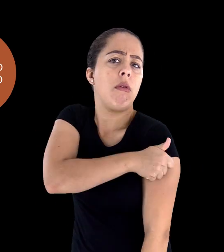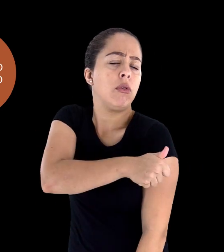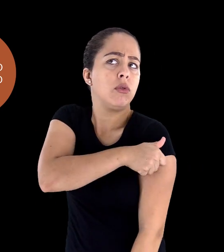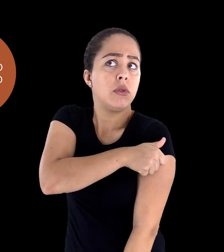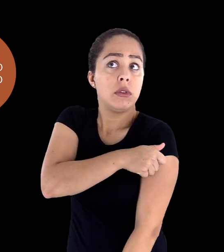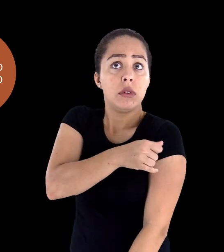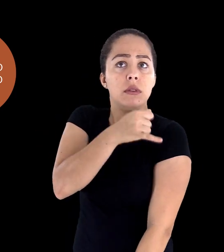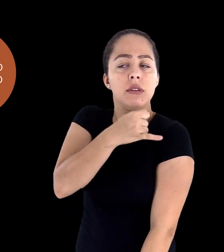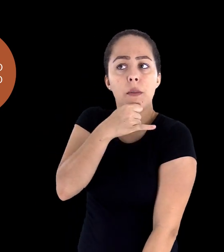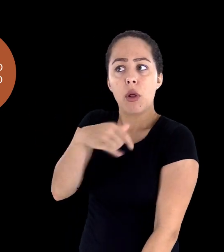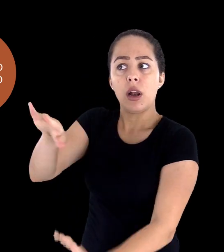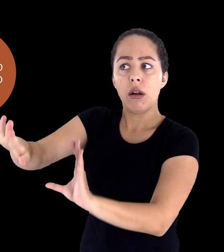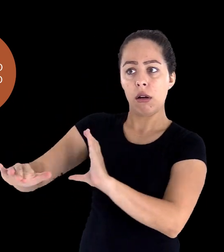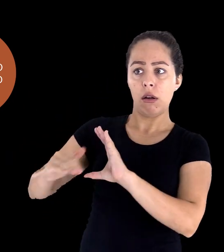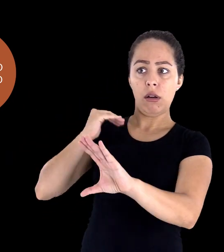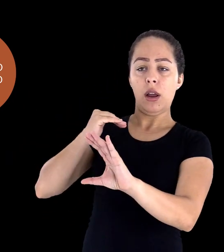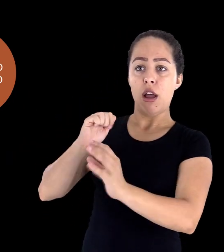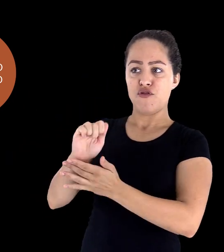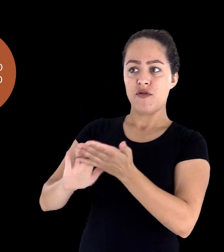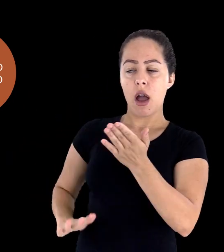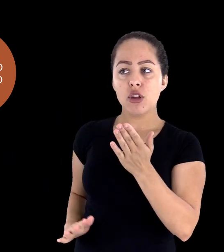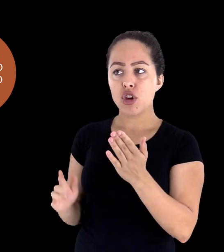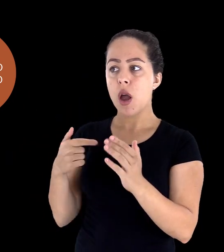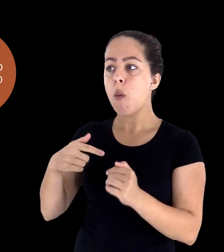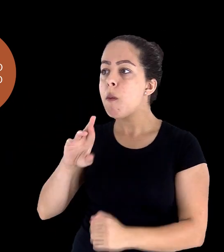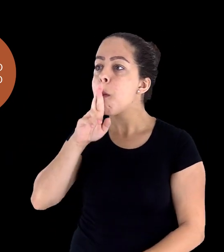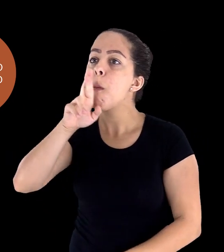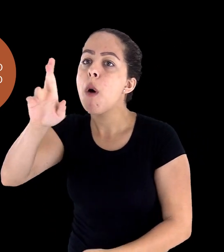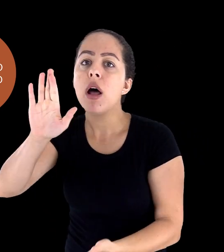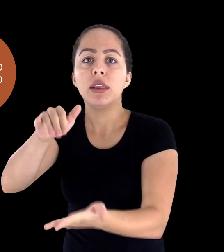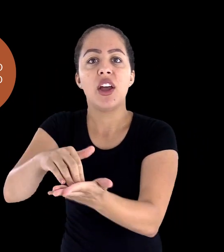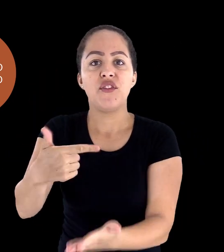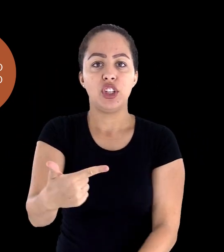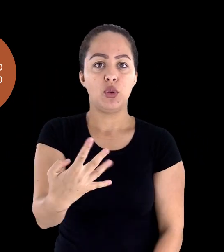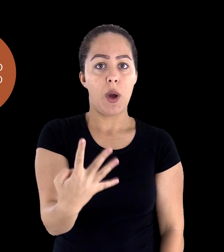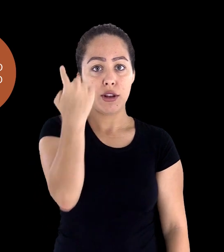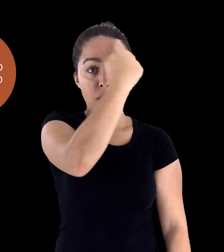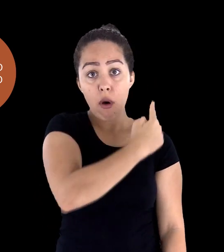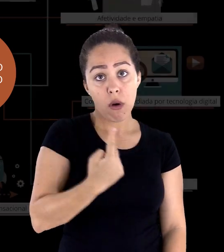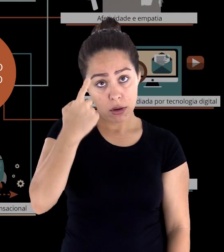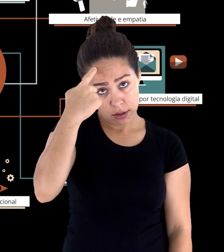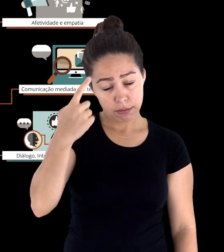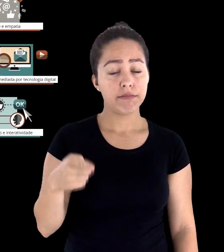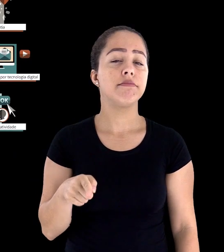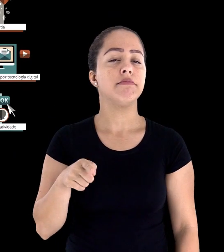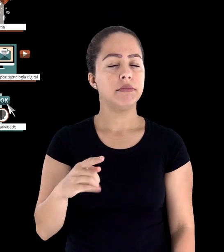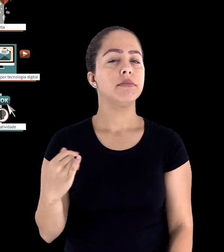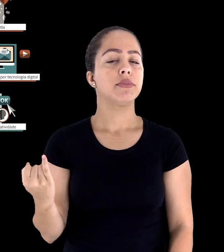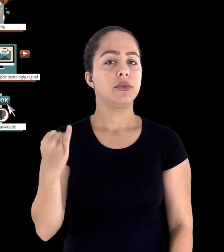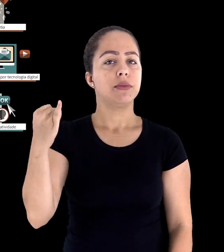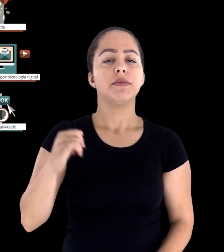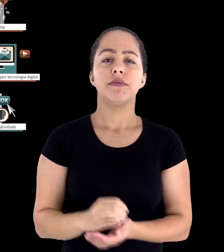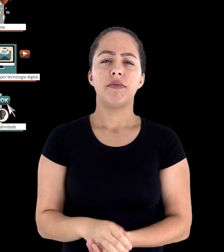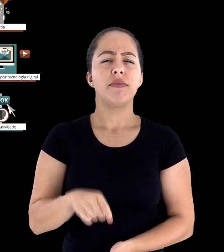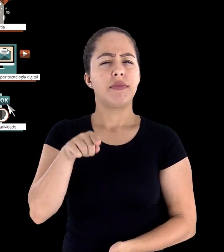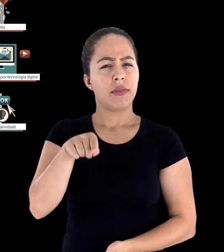no prazo de 24 horas, no fórum de dúvidas, por mensagens. Bem, essas são algumas das